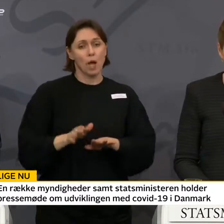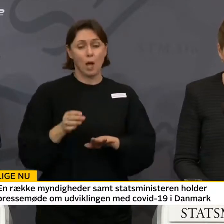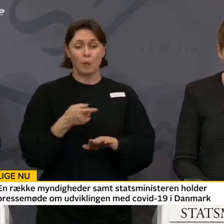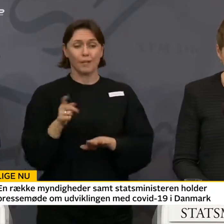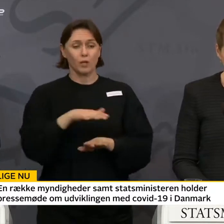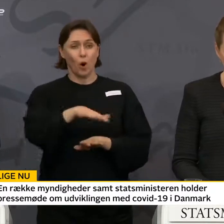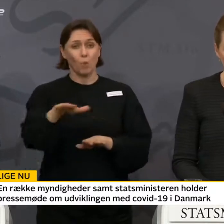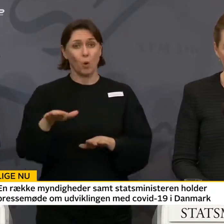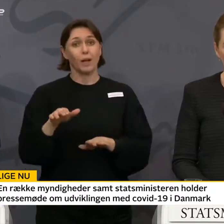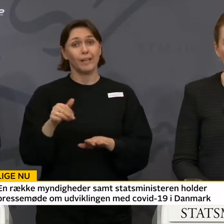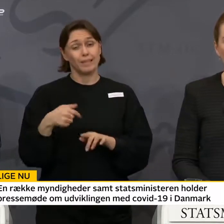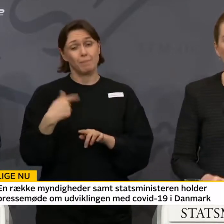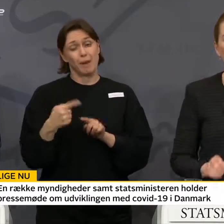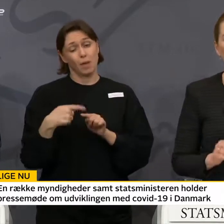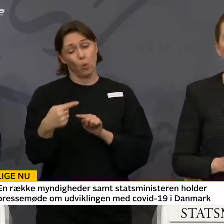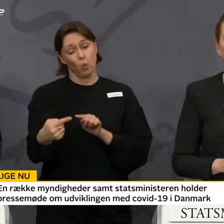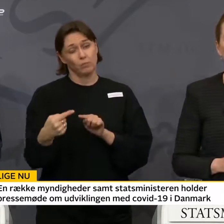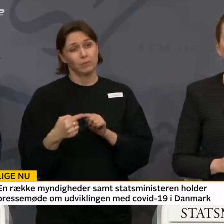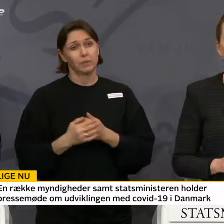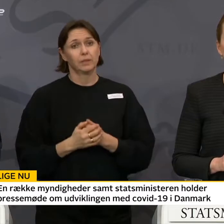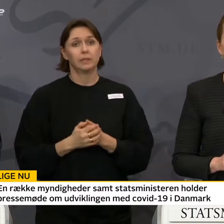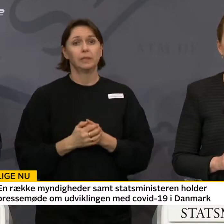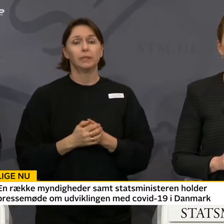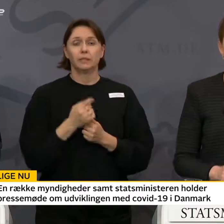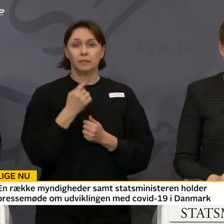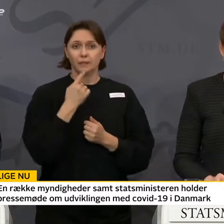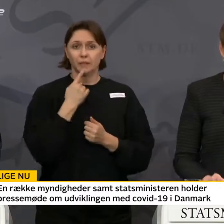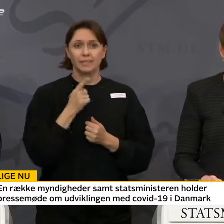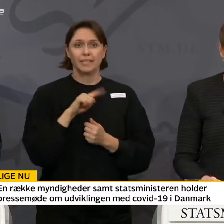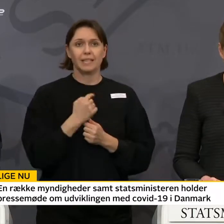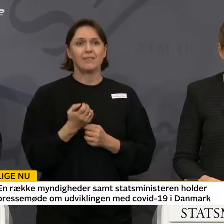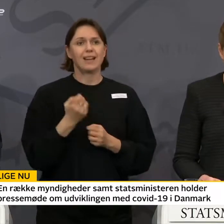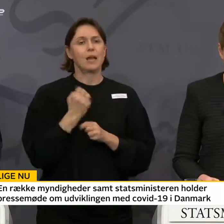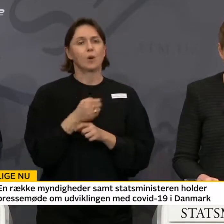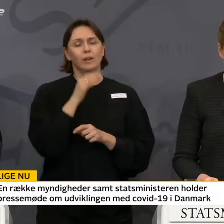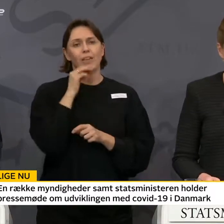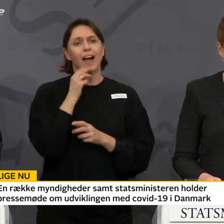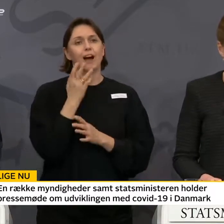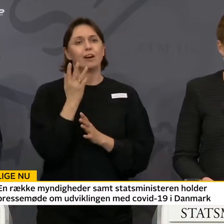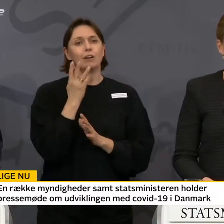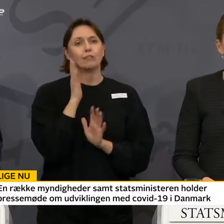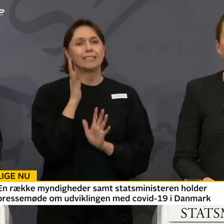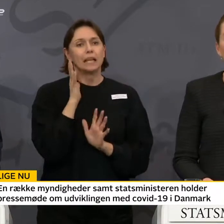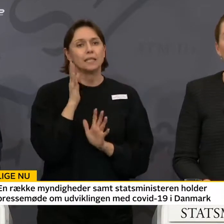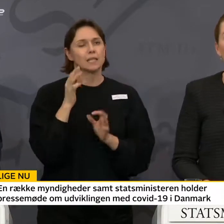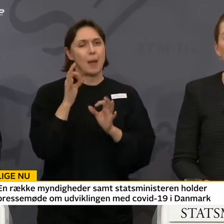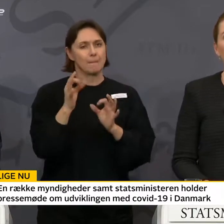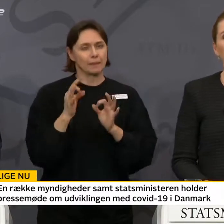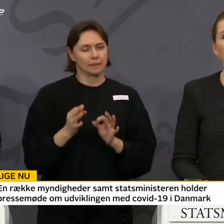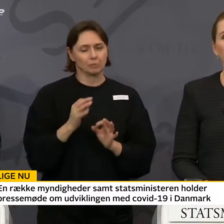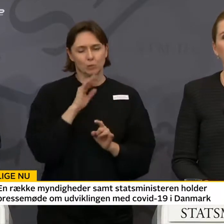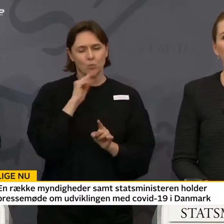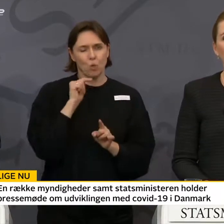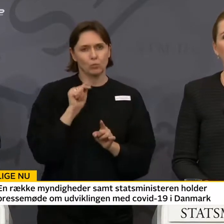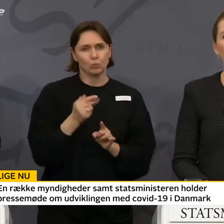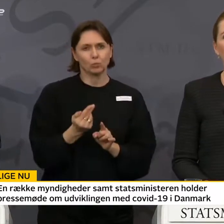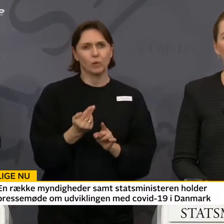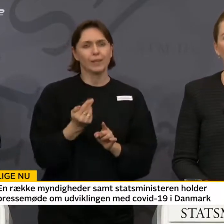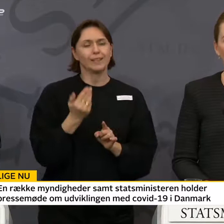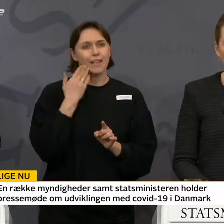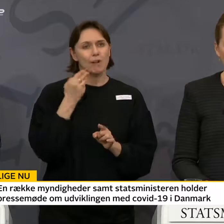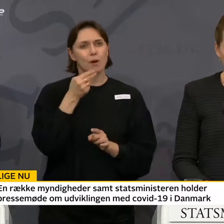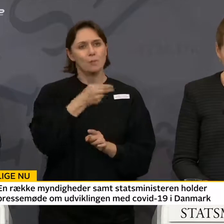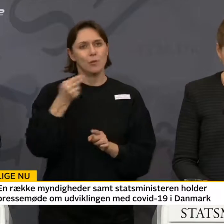i en periode. Vi anlægger med andre ord et forsigtighedsprincip. Og derfor tager myndighederne nu